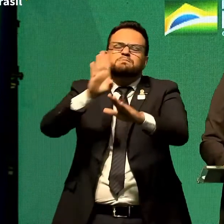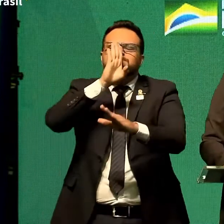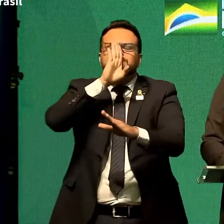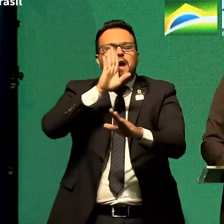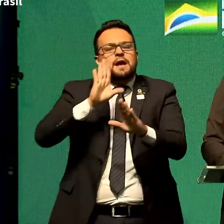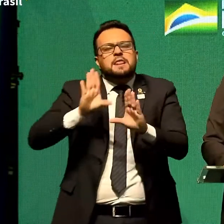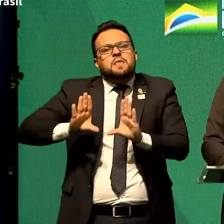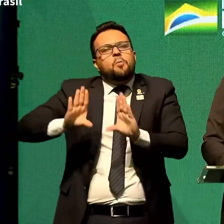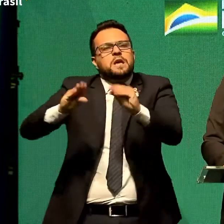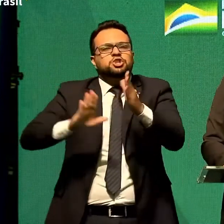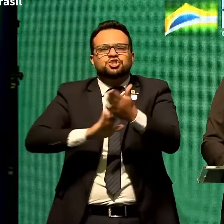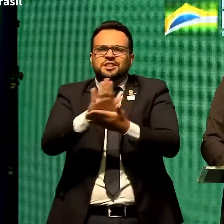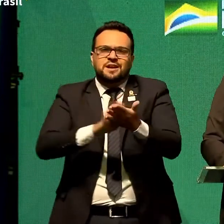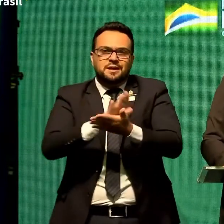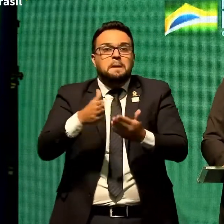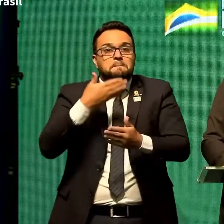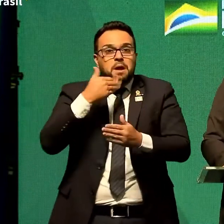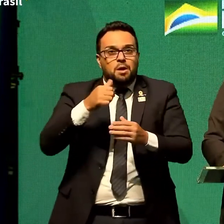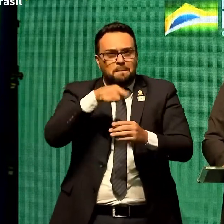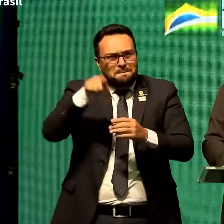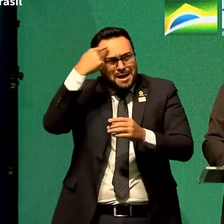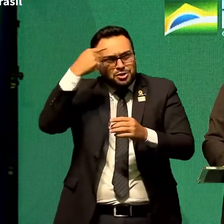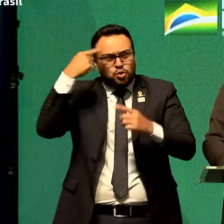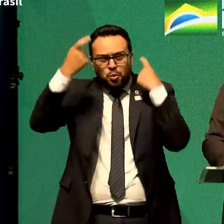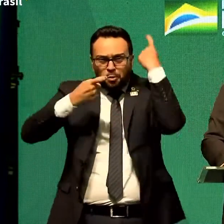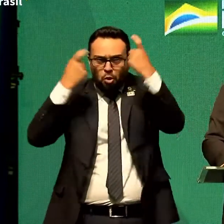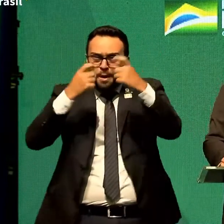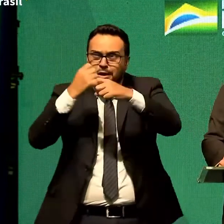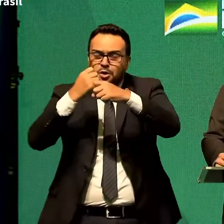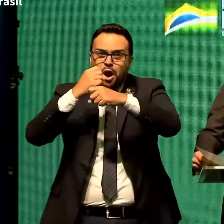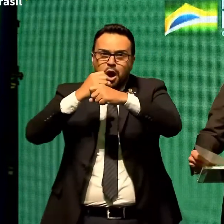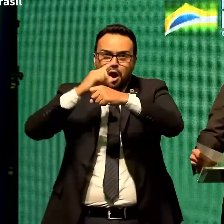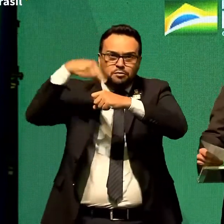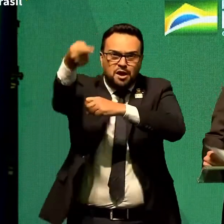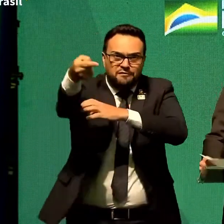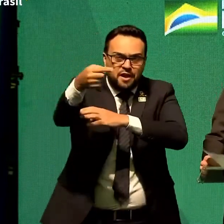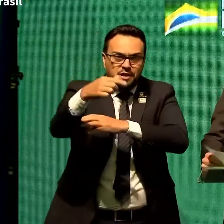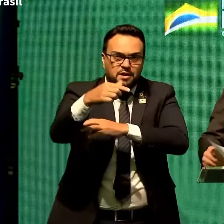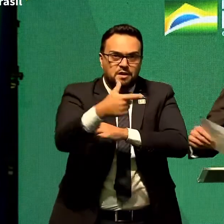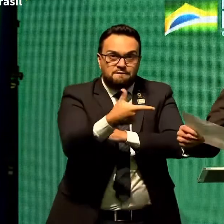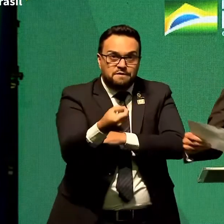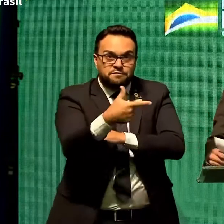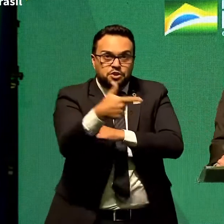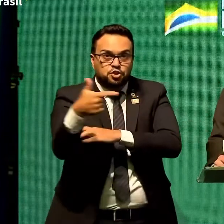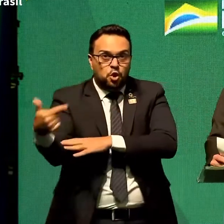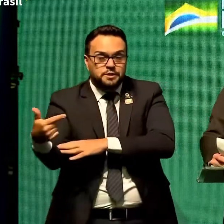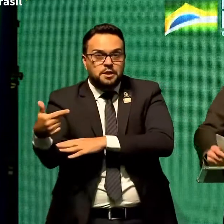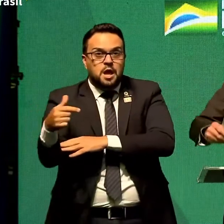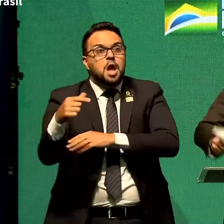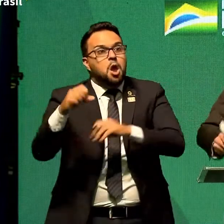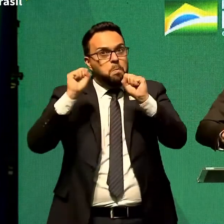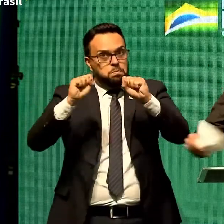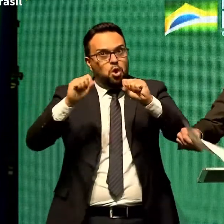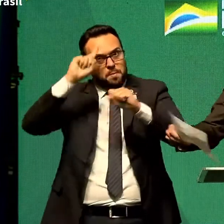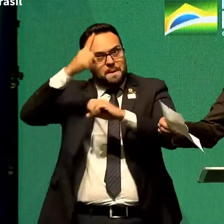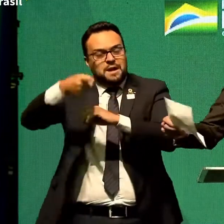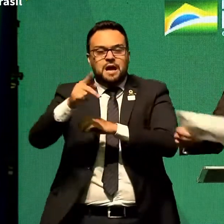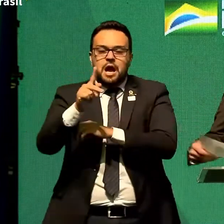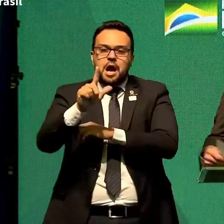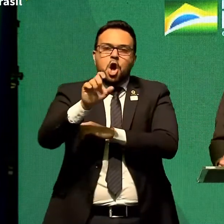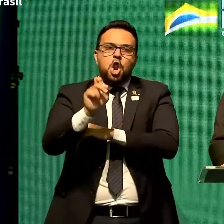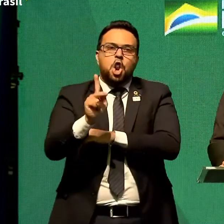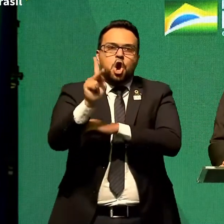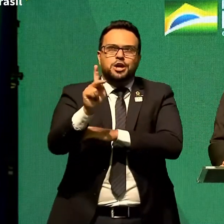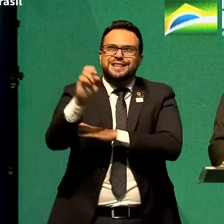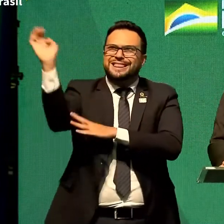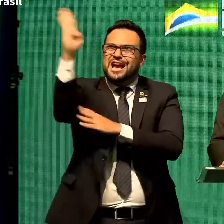nesse assunto ou atender como alguns querem que da minha parte que eu possa fazer o lockdown nacional. Não vai ter lockdown